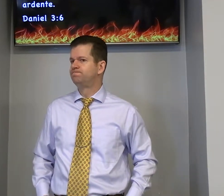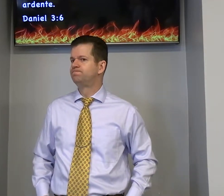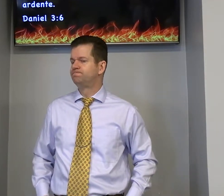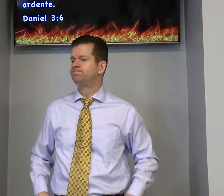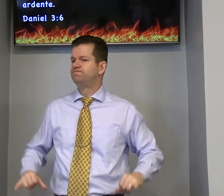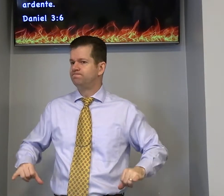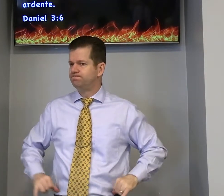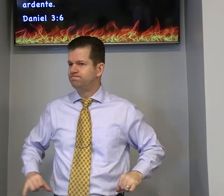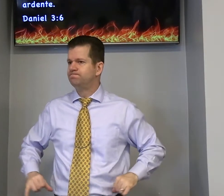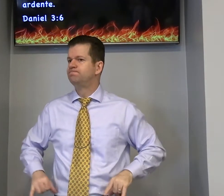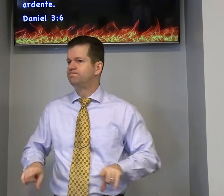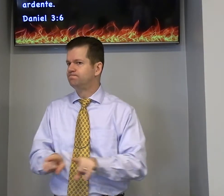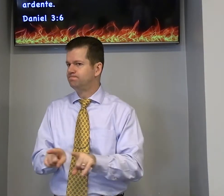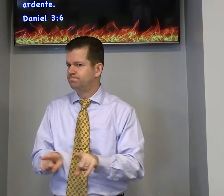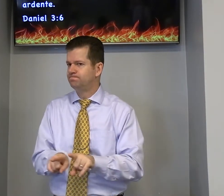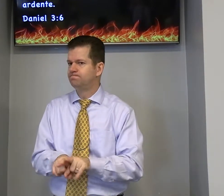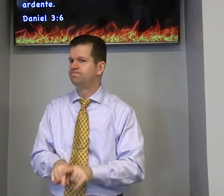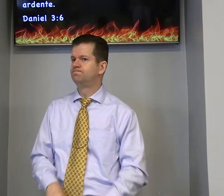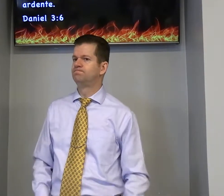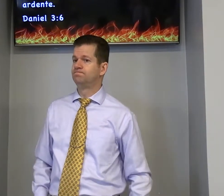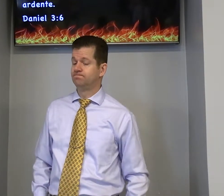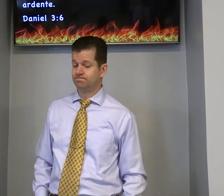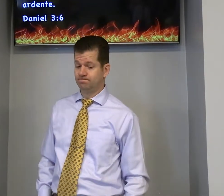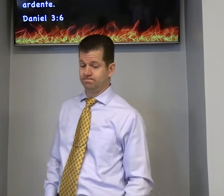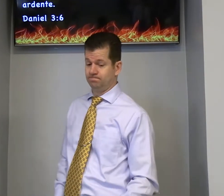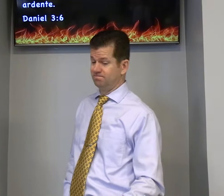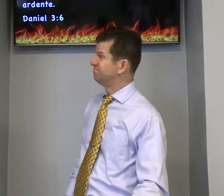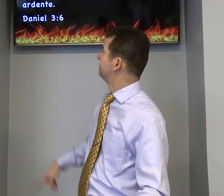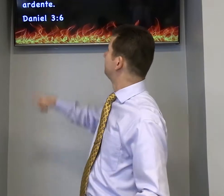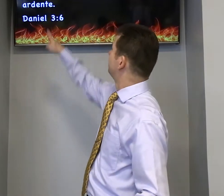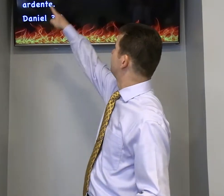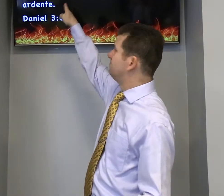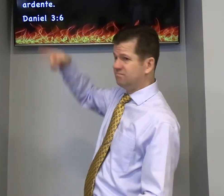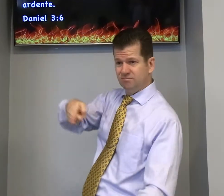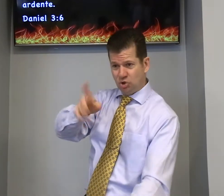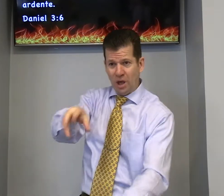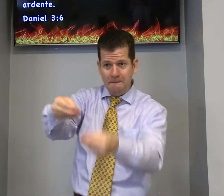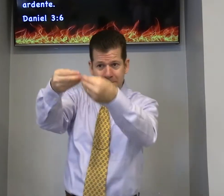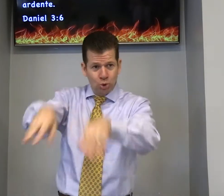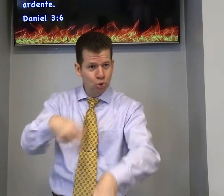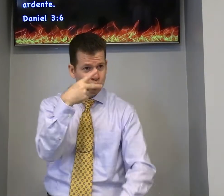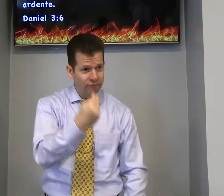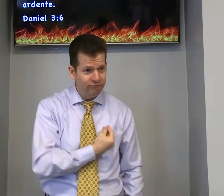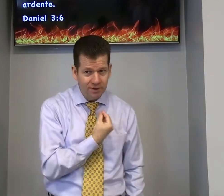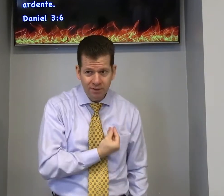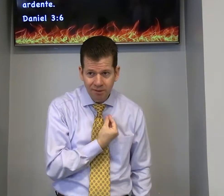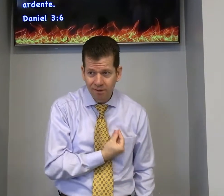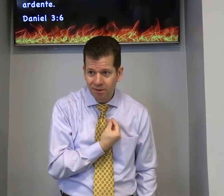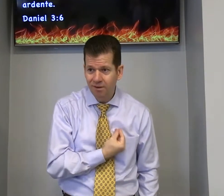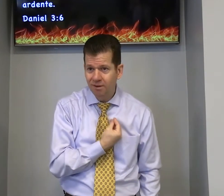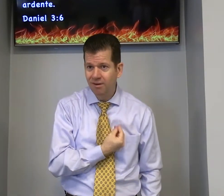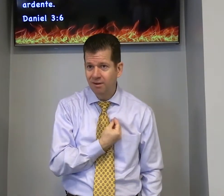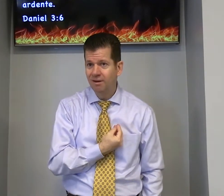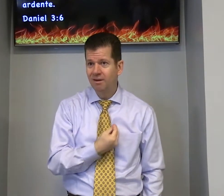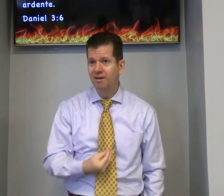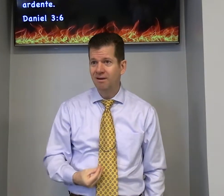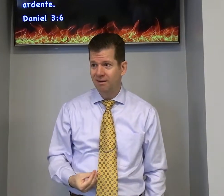ficaram firmes e sofreram e qualquer que não se prostrar e